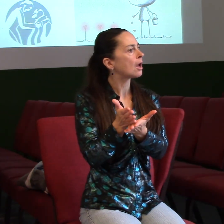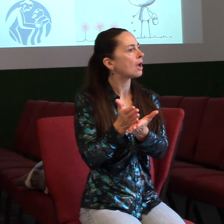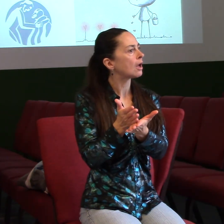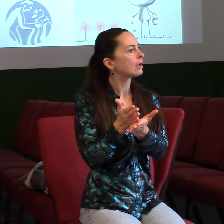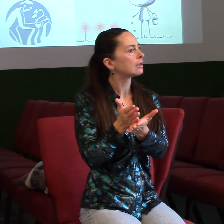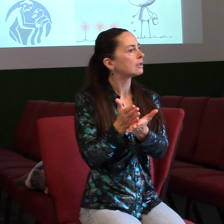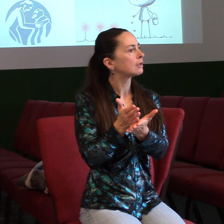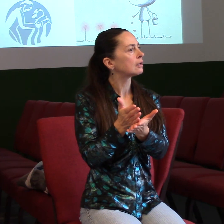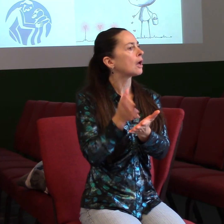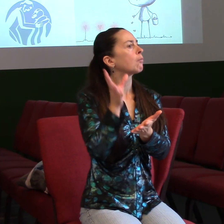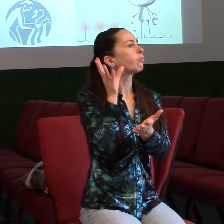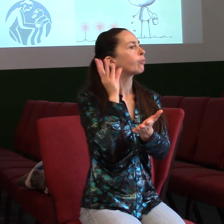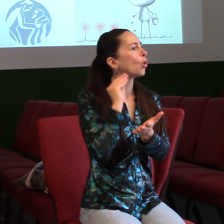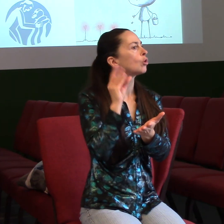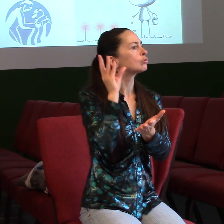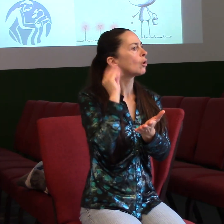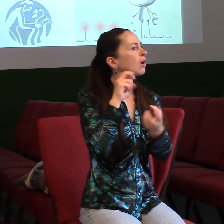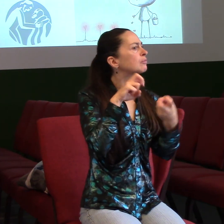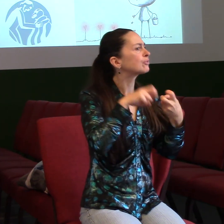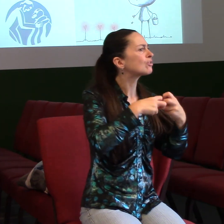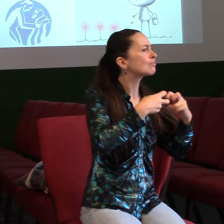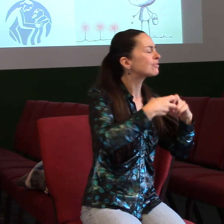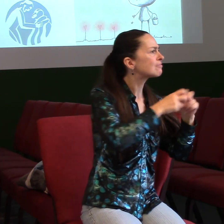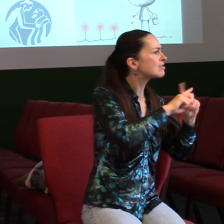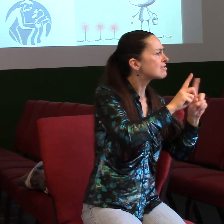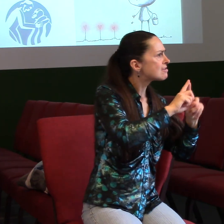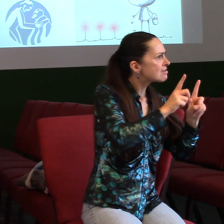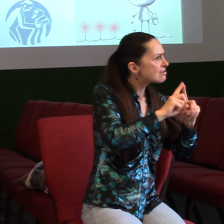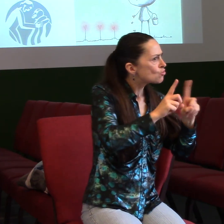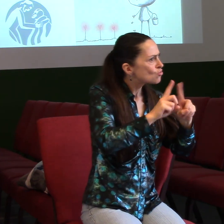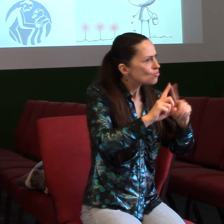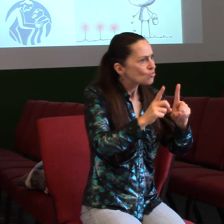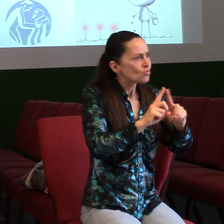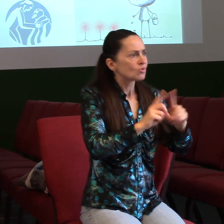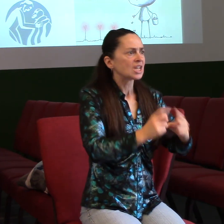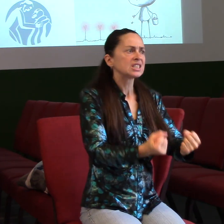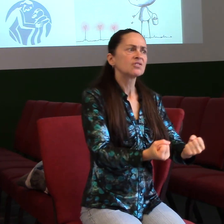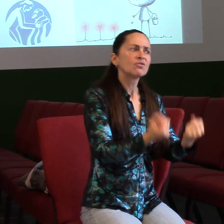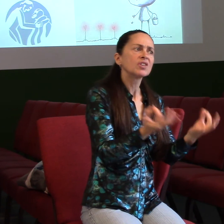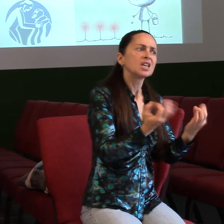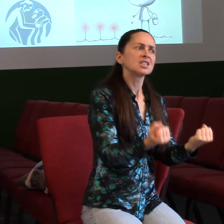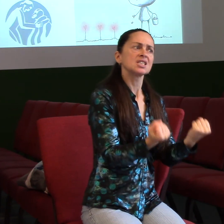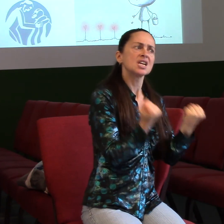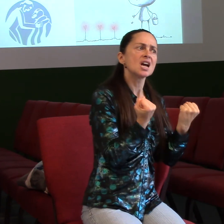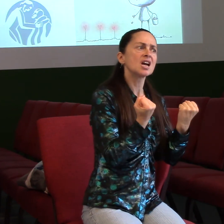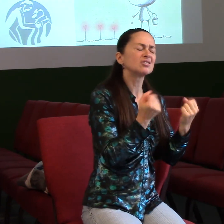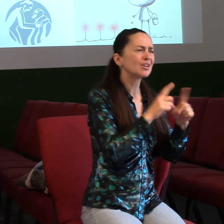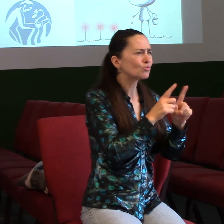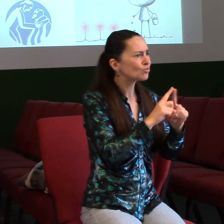Poslouchat všechny ty těžkosti. A řešit všechny ty problémy. A přitom jako kdyby vnitřně se nezhroutit z toho. A já jsem